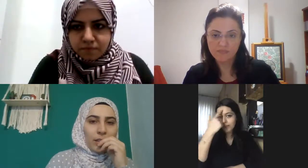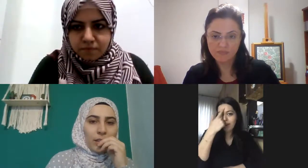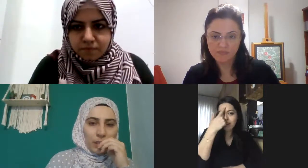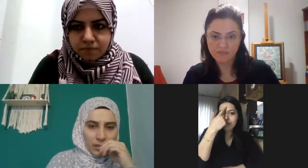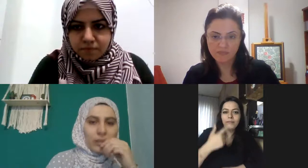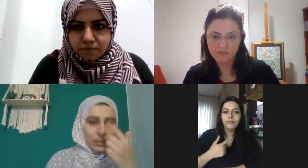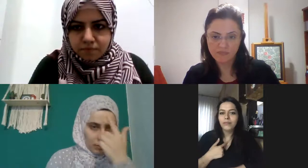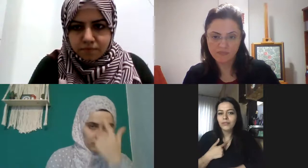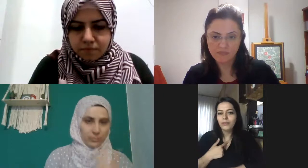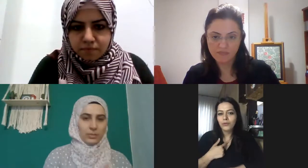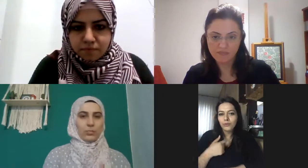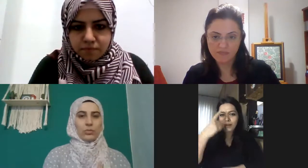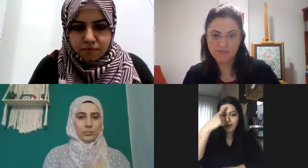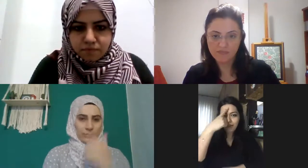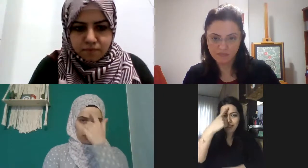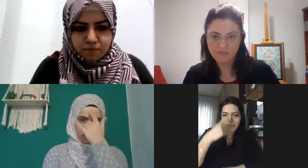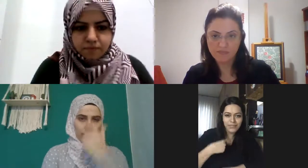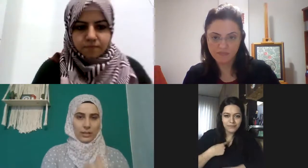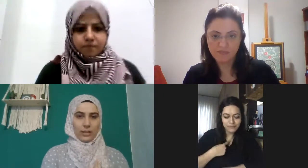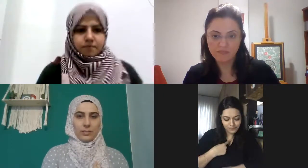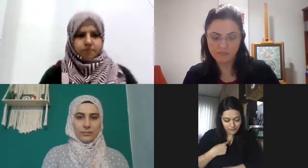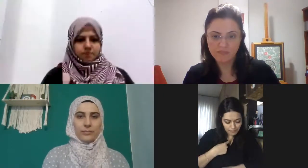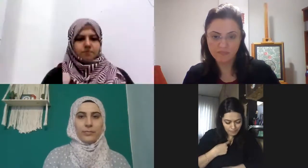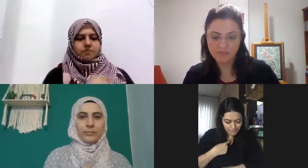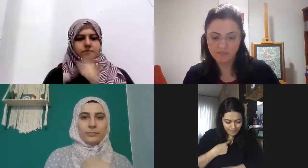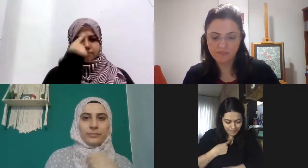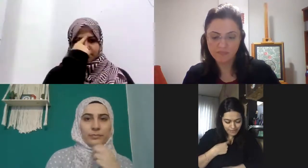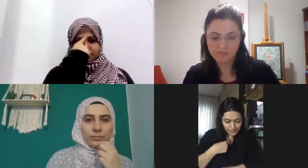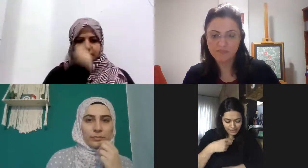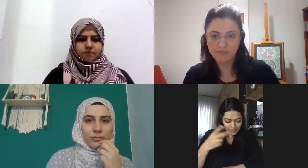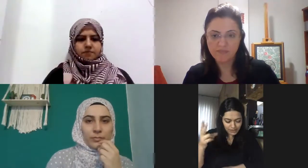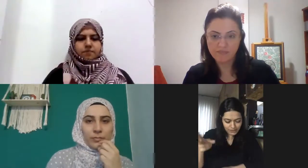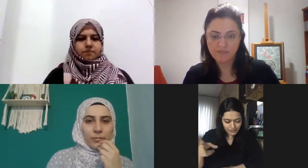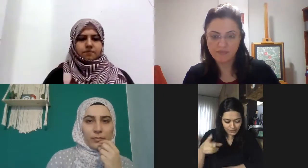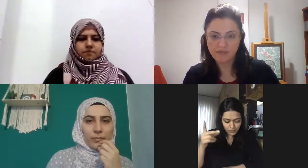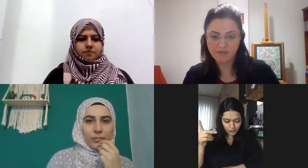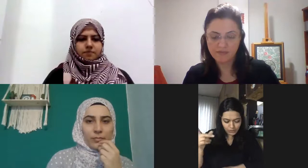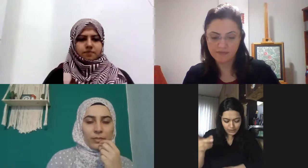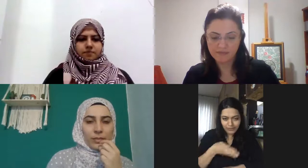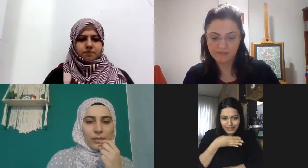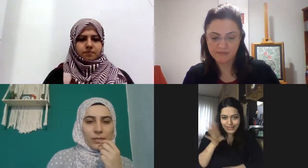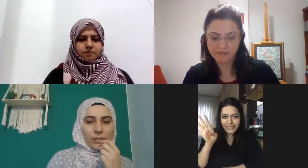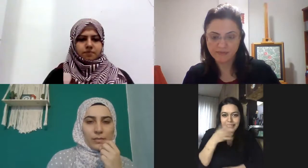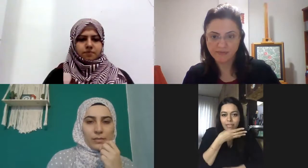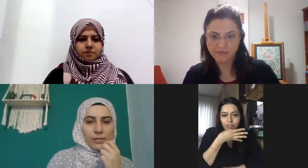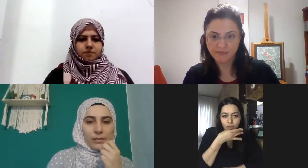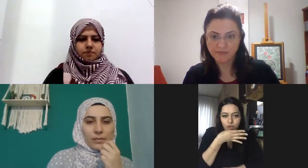alnıma bir göğsüme bekar eee dayı söyledim dede şu